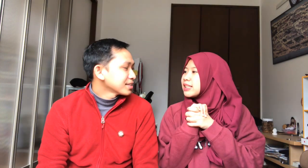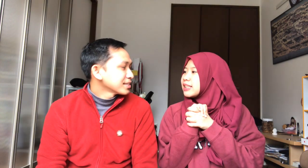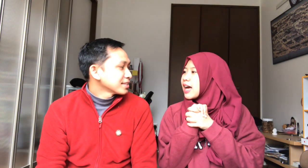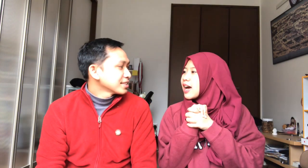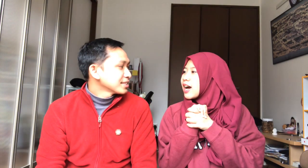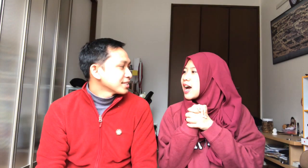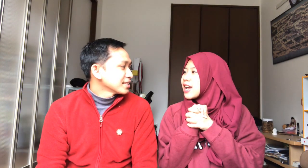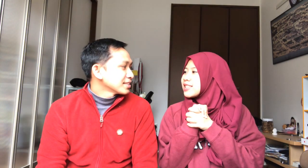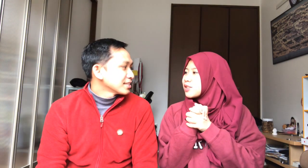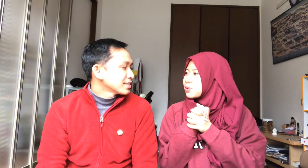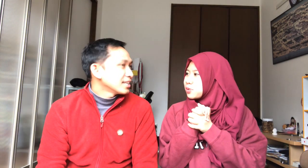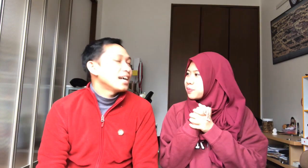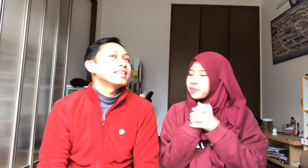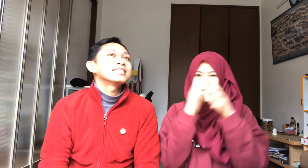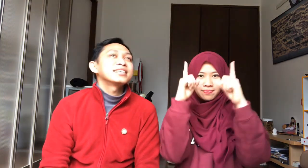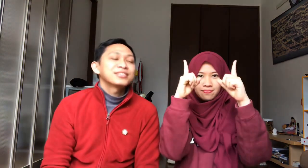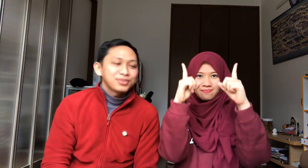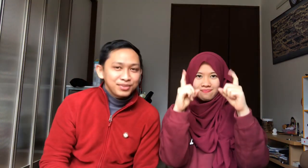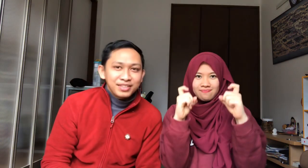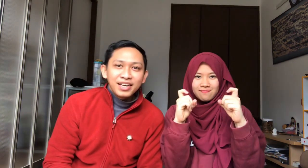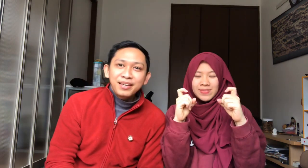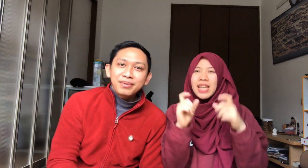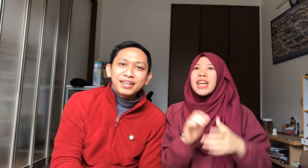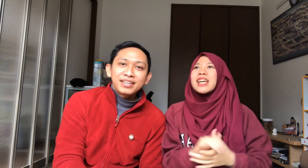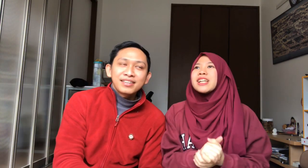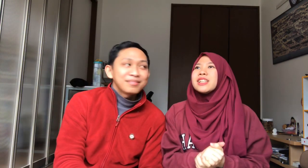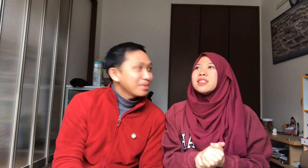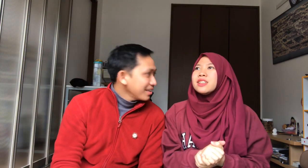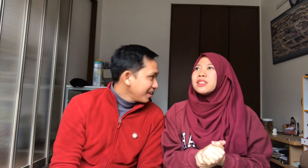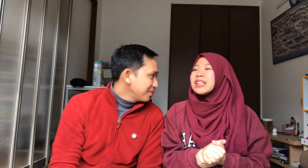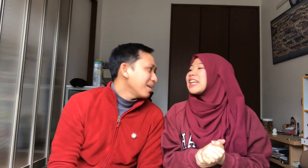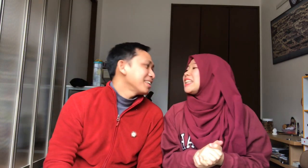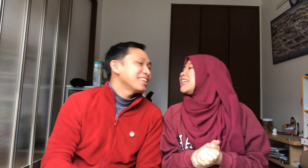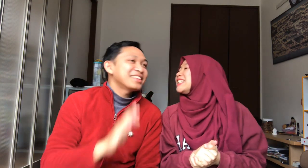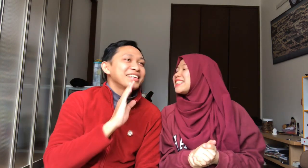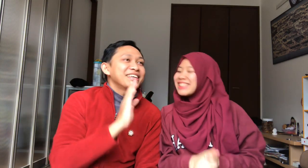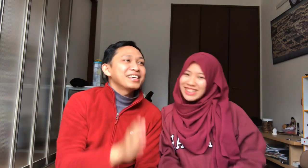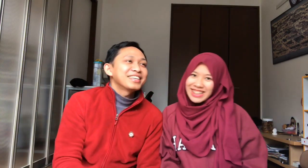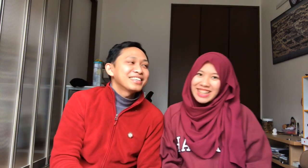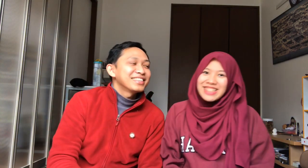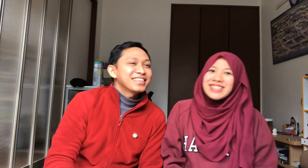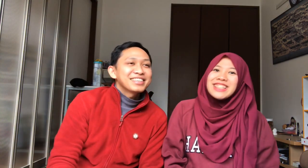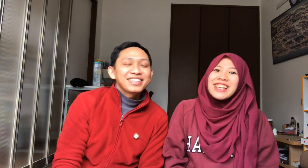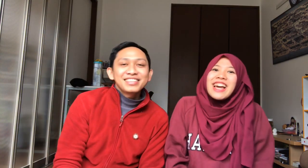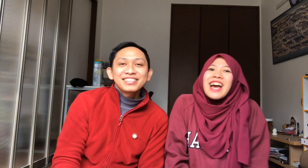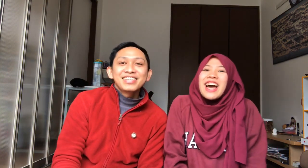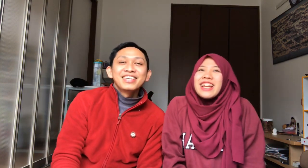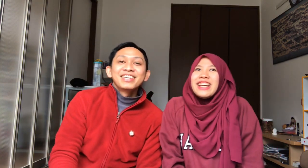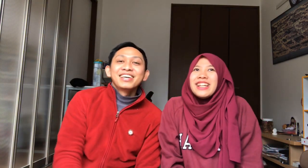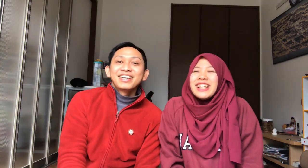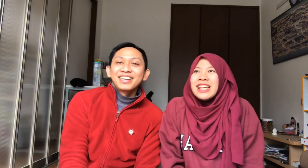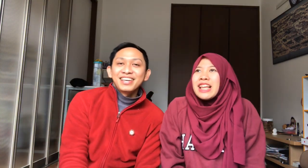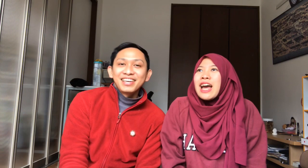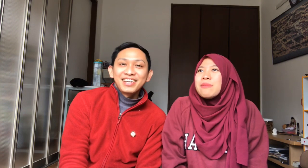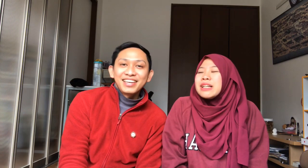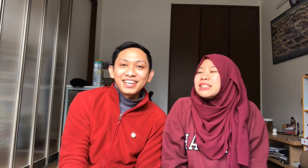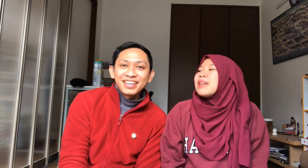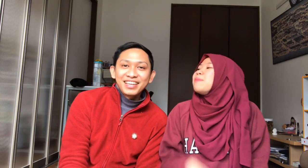tentang Aisatsu Aisatsu ya Greetings Hari ini kita akan belajar